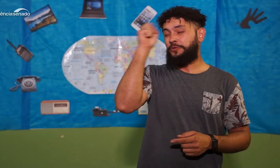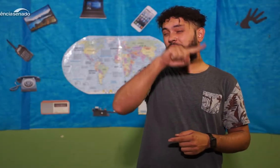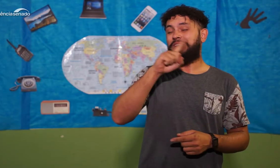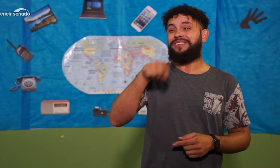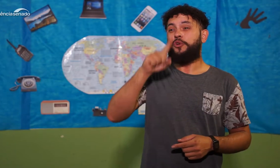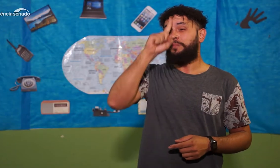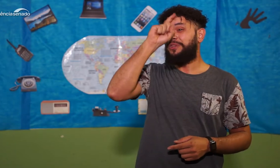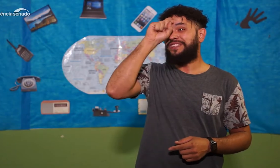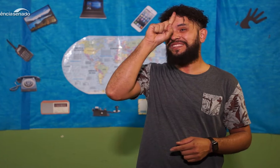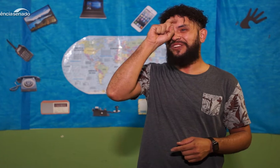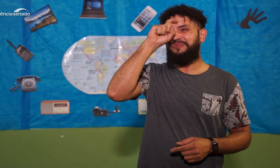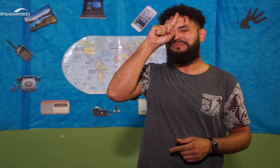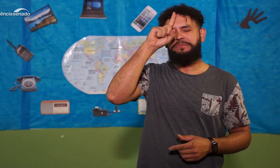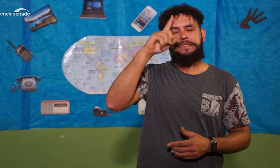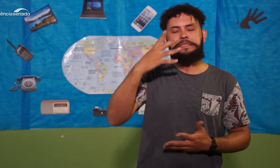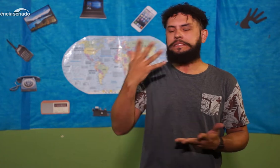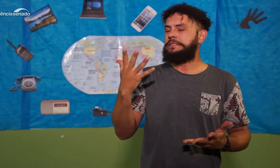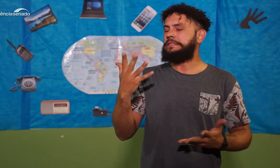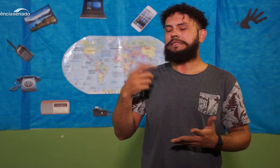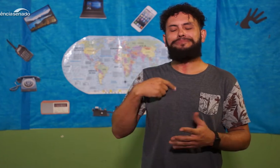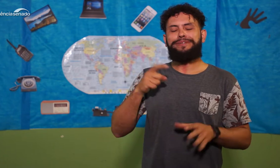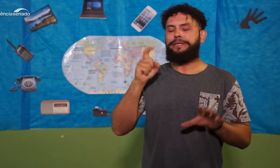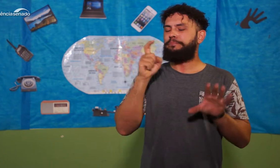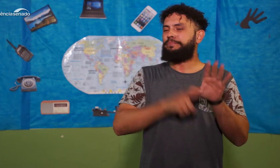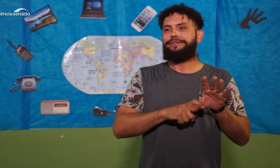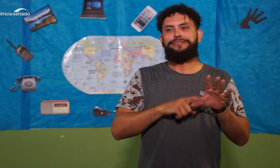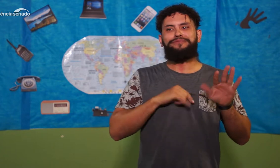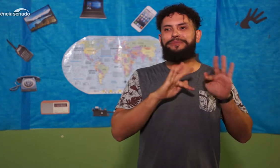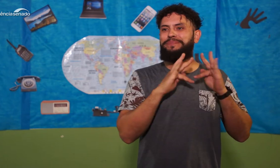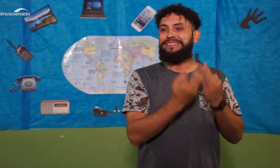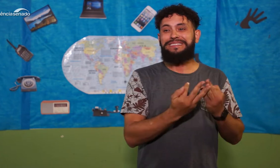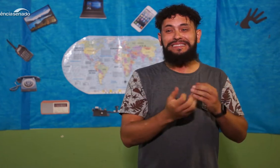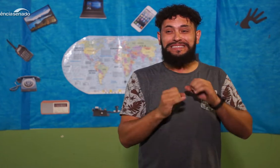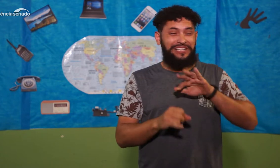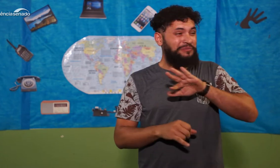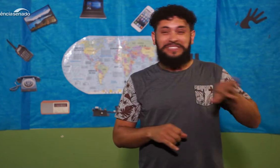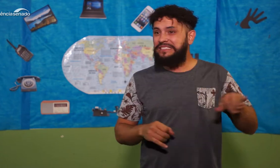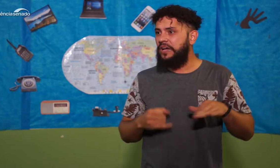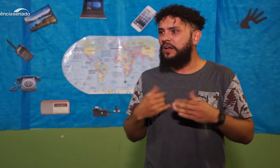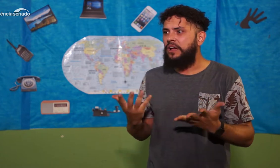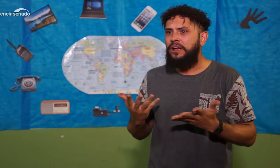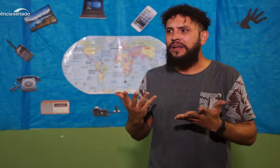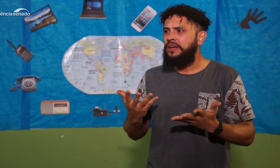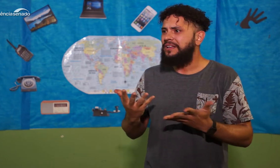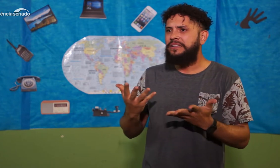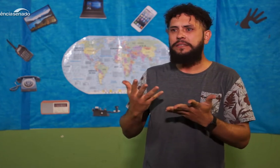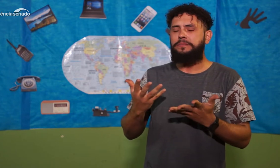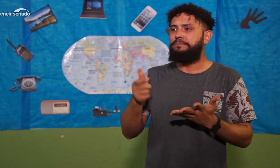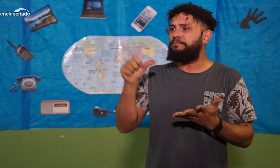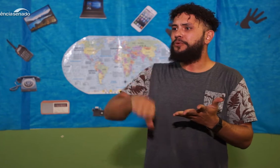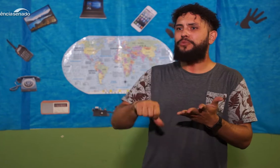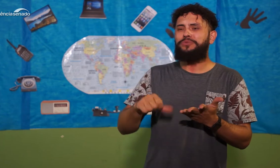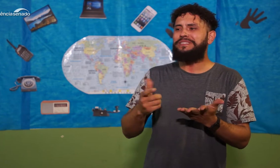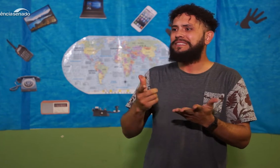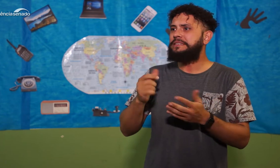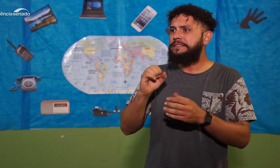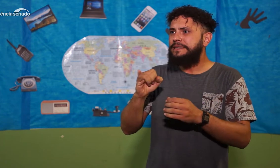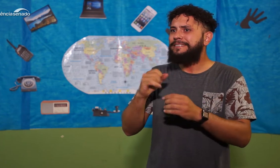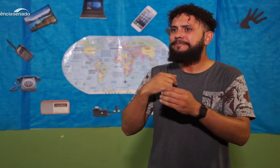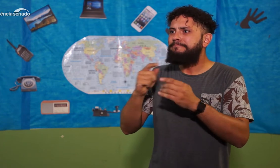Bom, uma situação no hospital que aconteceu, que foi muito dramática, eu fico, eu sou nessa situação completamente